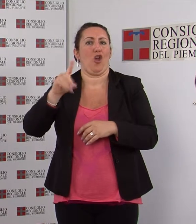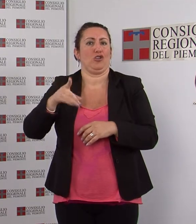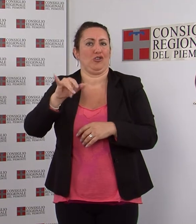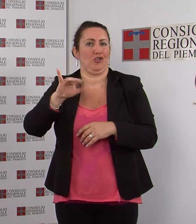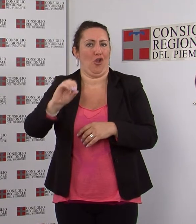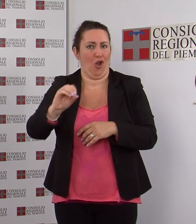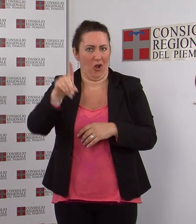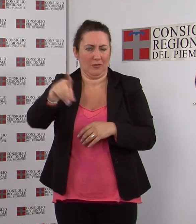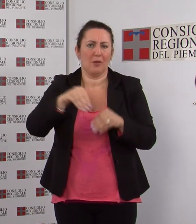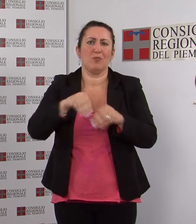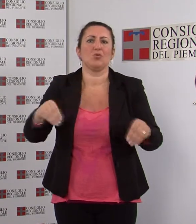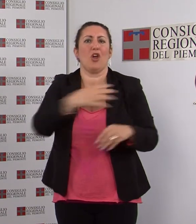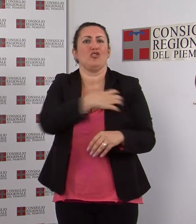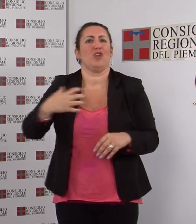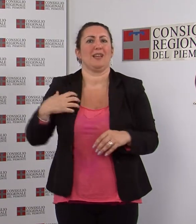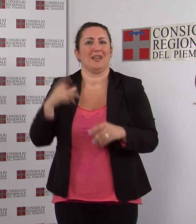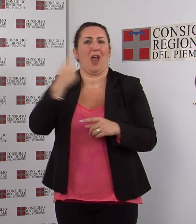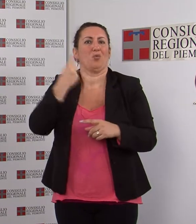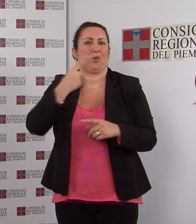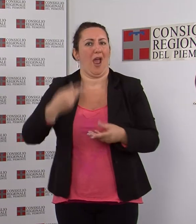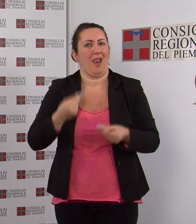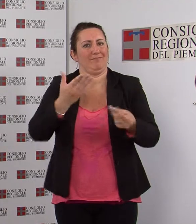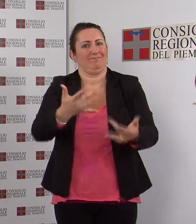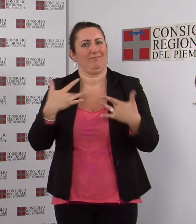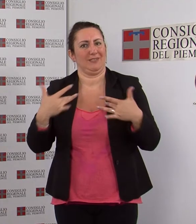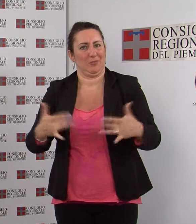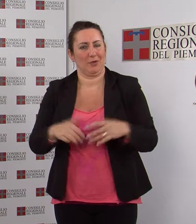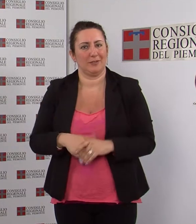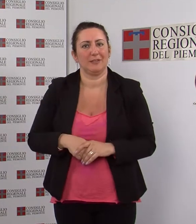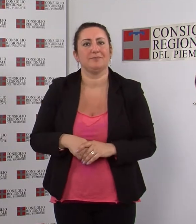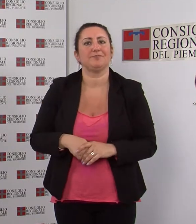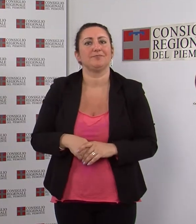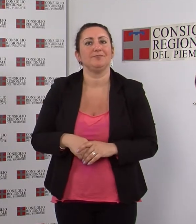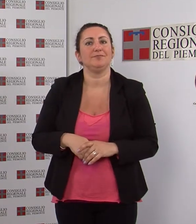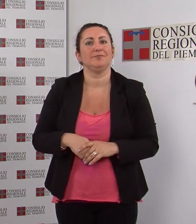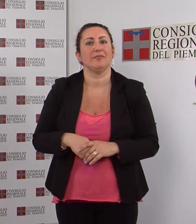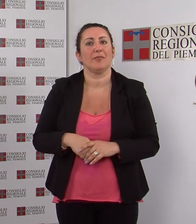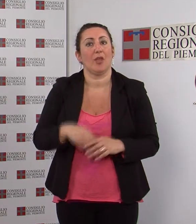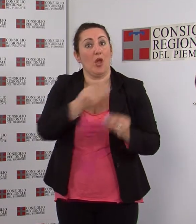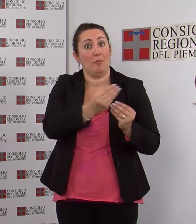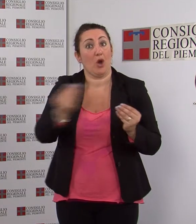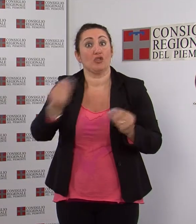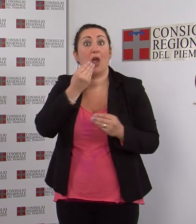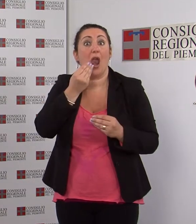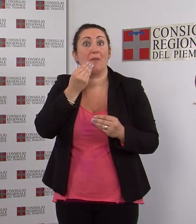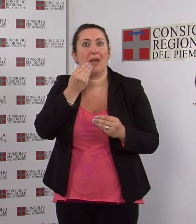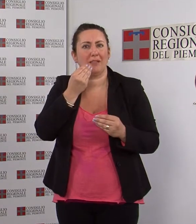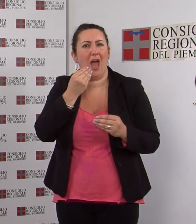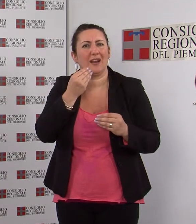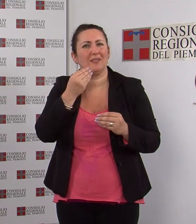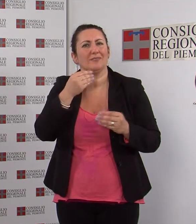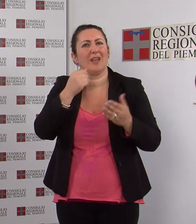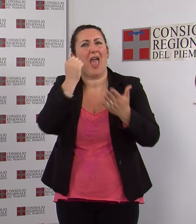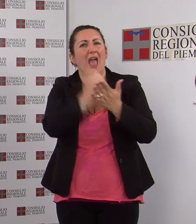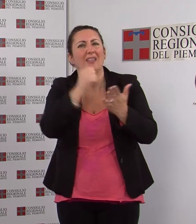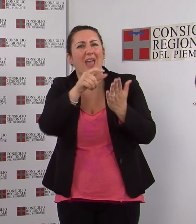Naturali. Conferenze su cibo e alimentazione Alla lettura delle etichette dei prodotti alimentari è stata dedicata la seconda conferenza